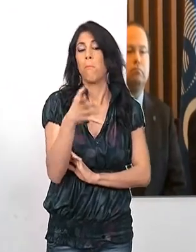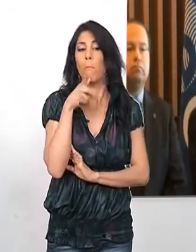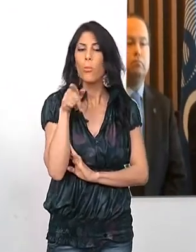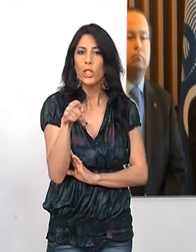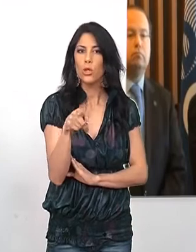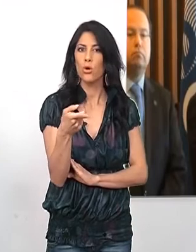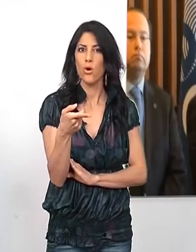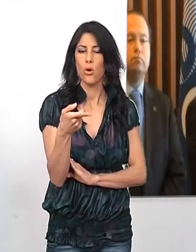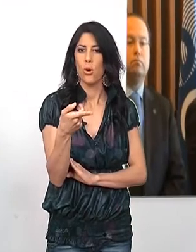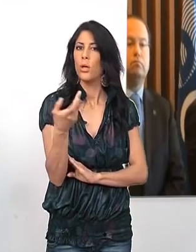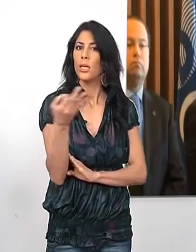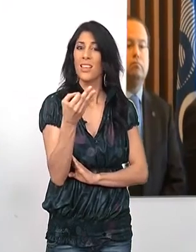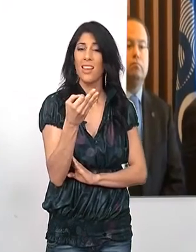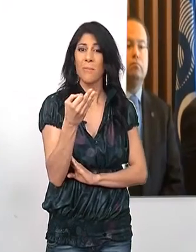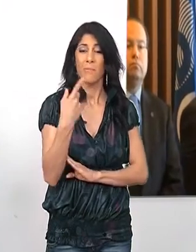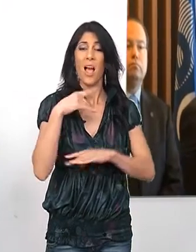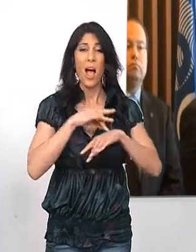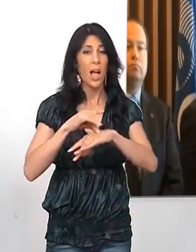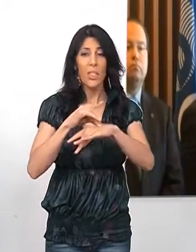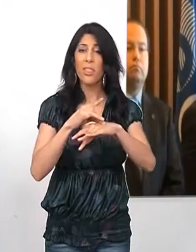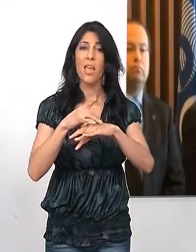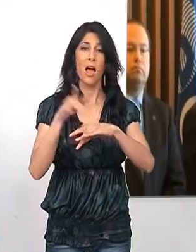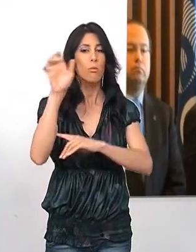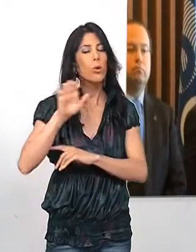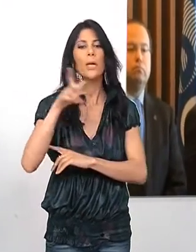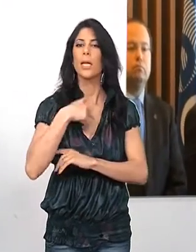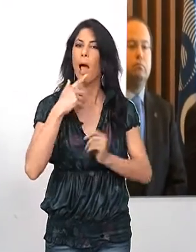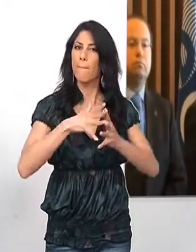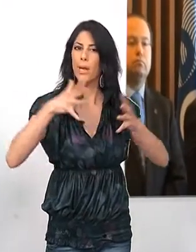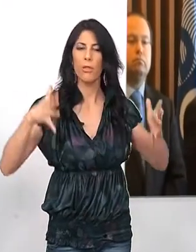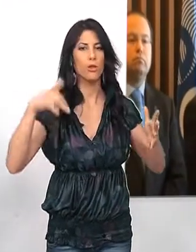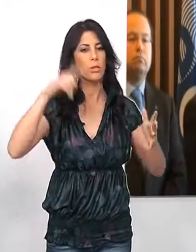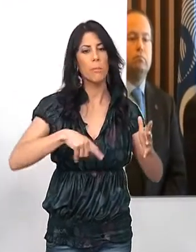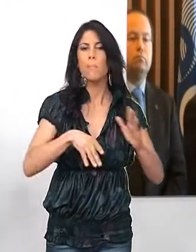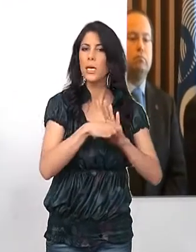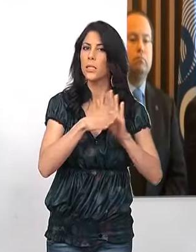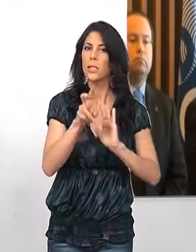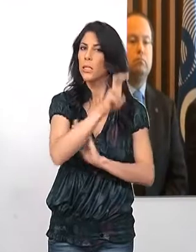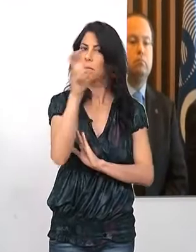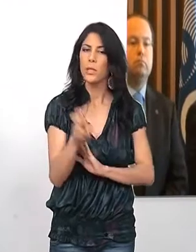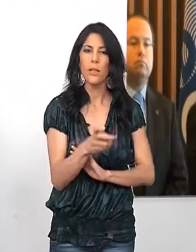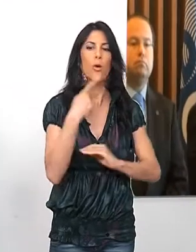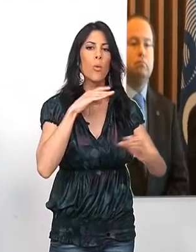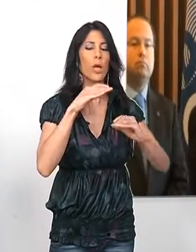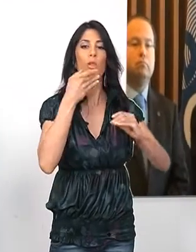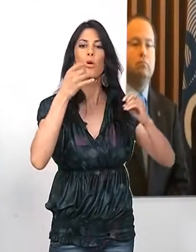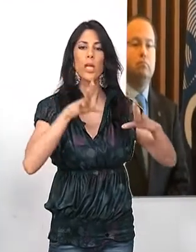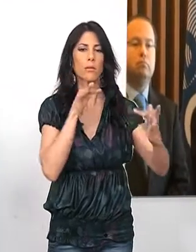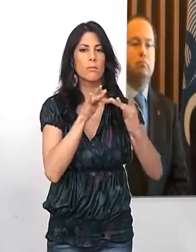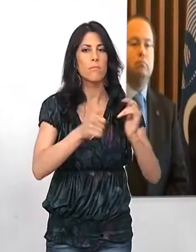para eso en la Agencia Estatal Europea lo que queremos es ampliar, mantener las actividades de comunicación con la sociedad